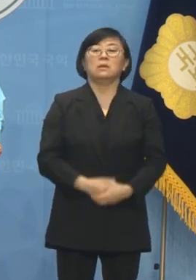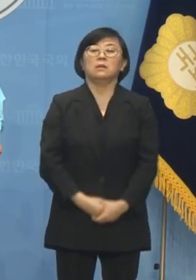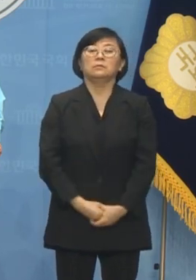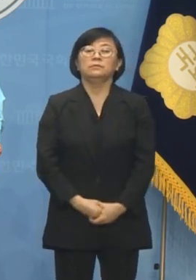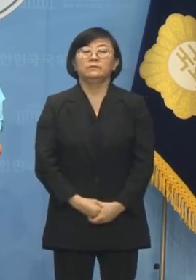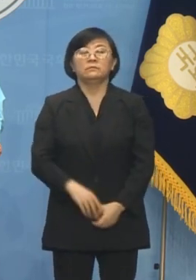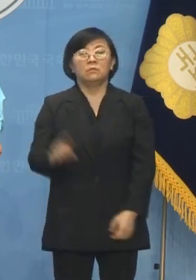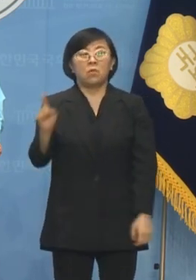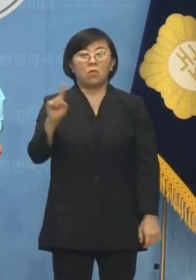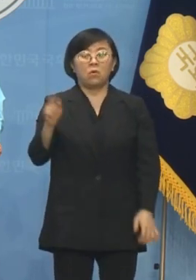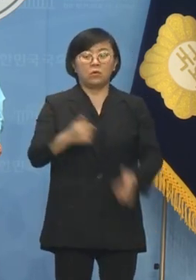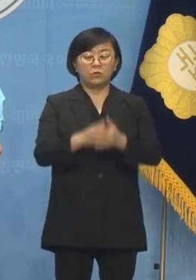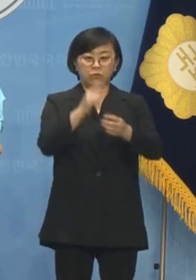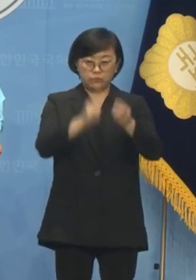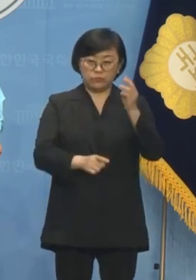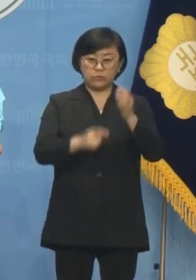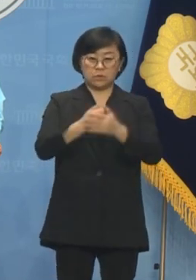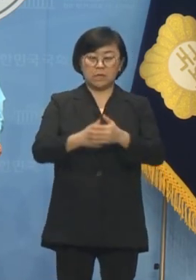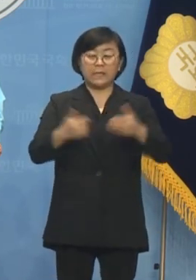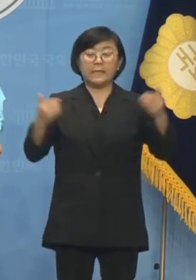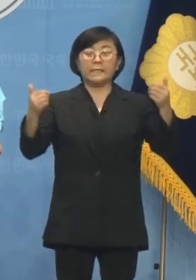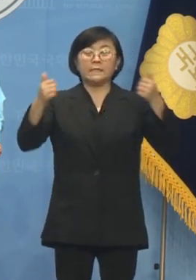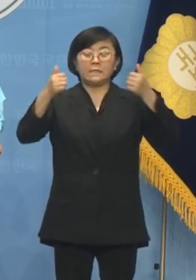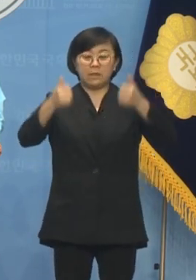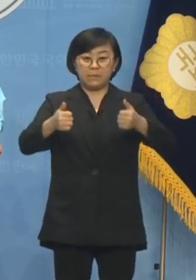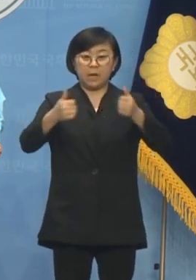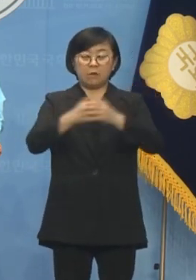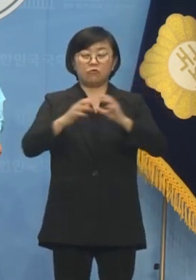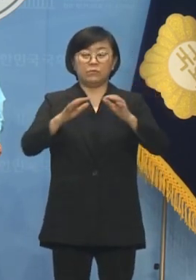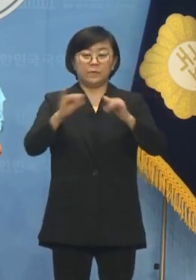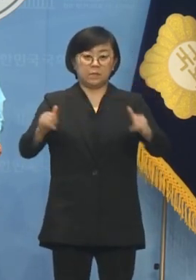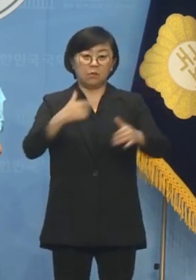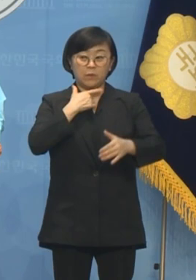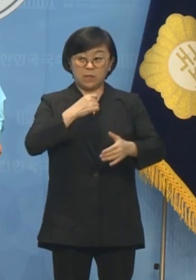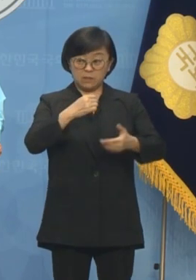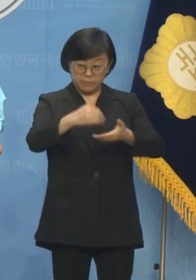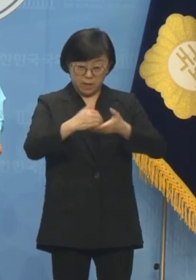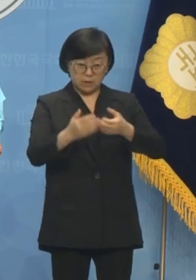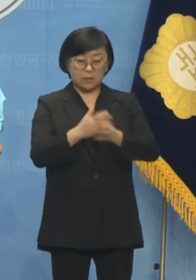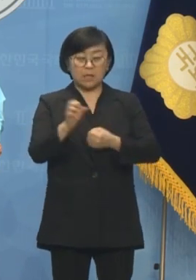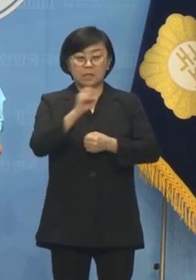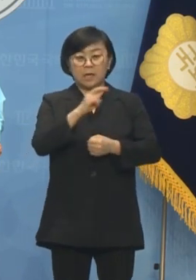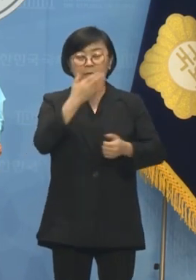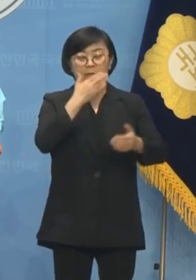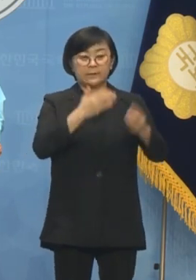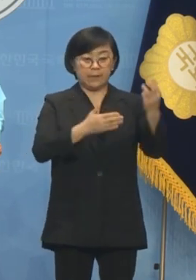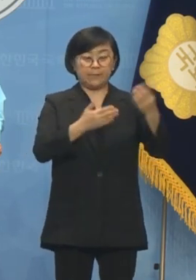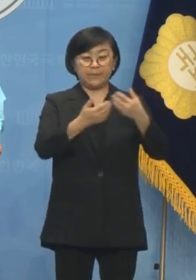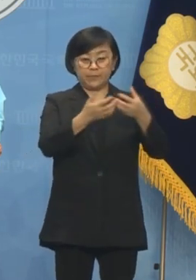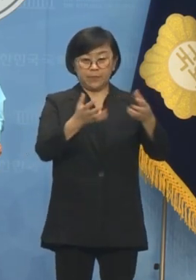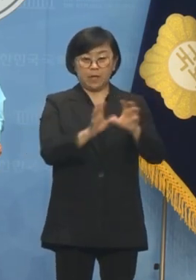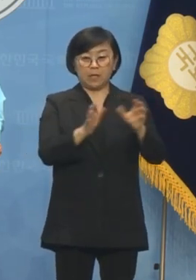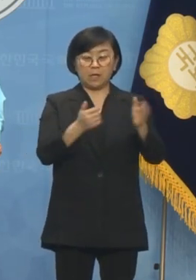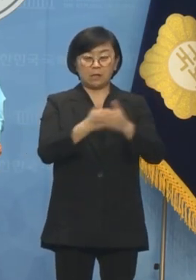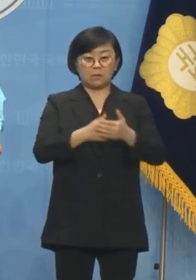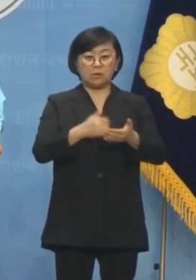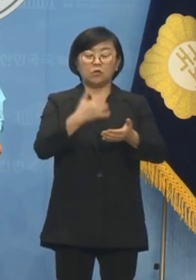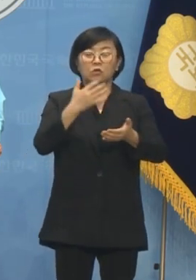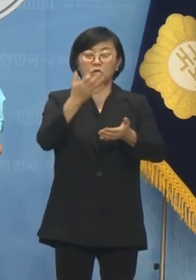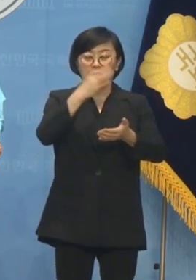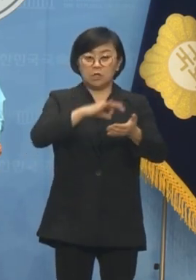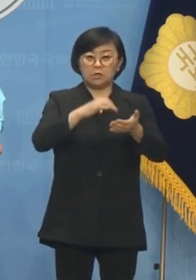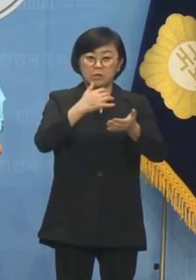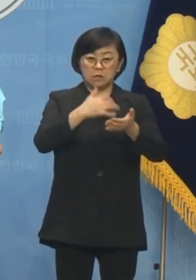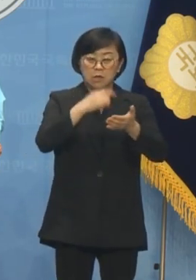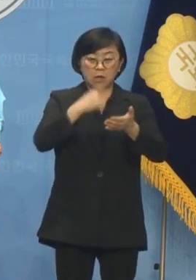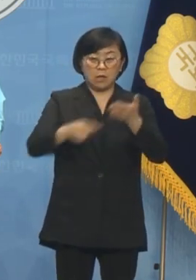무엇보다 윤석열 심판이라는 국민적 열망과 야3당의 결단에 유불리를 따지지 않고